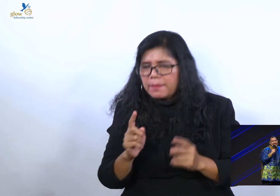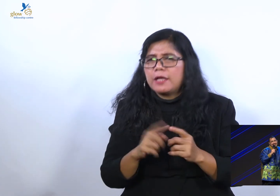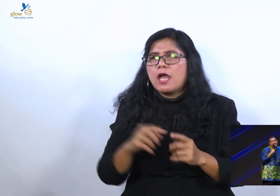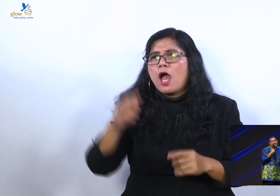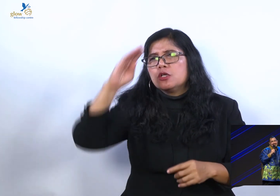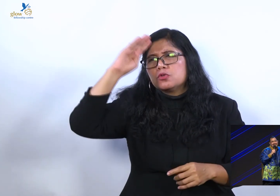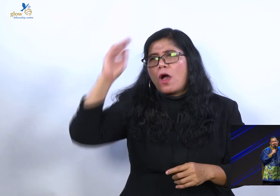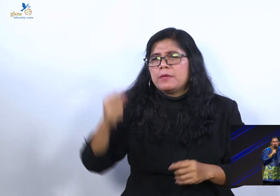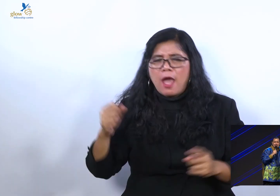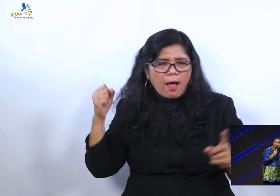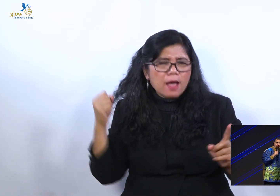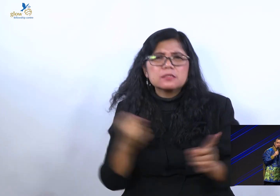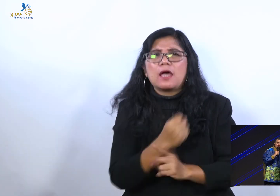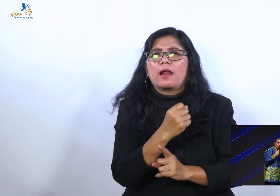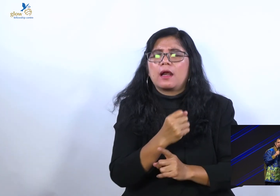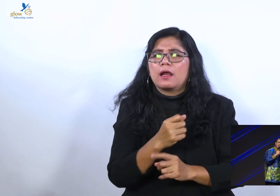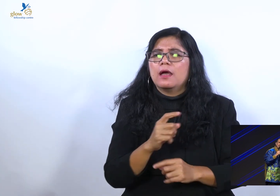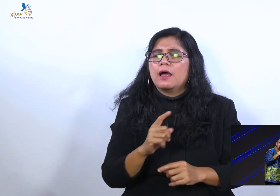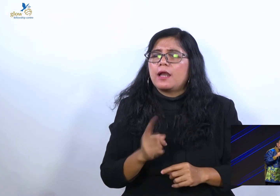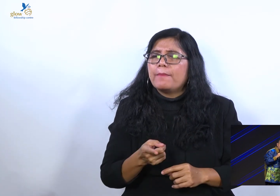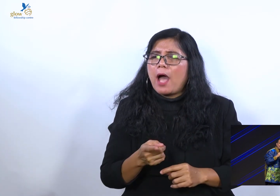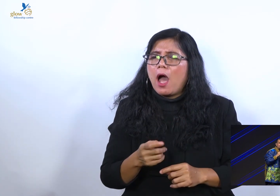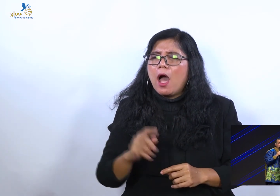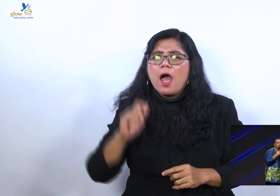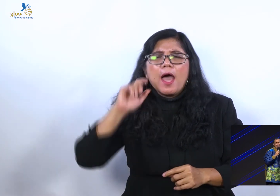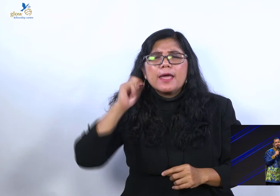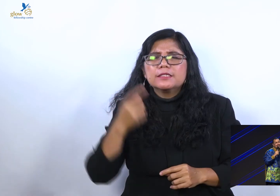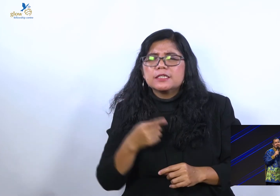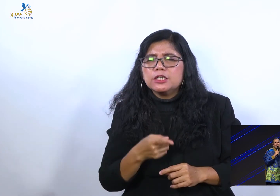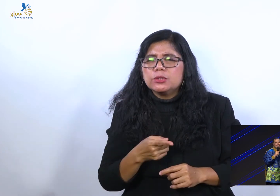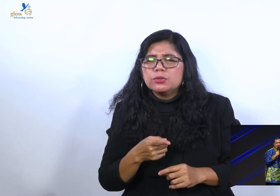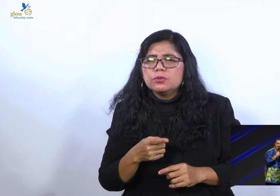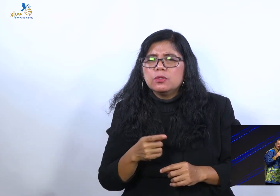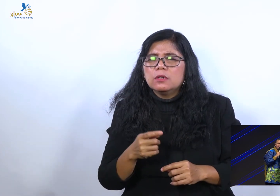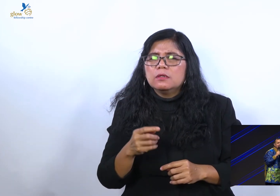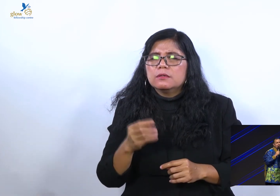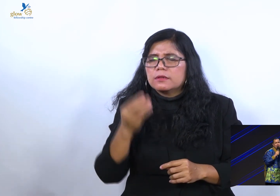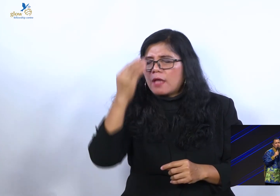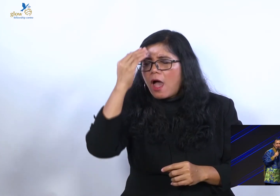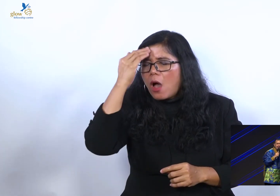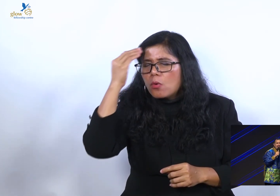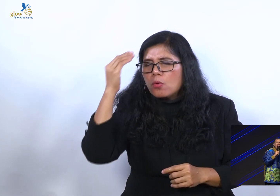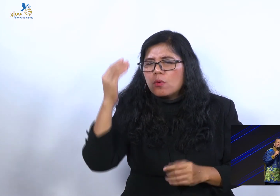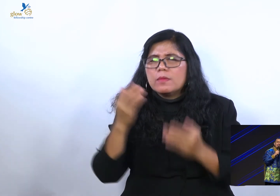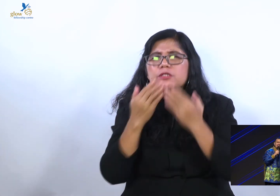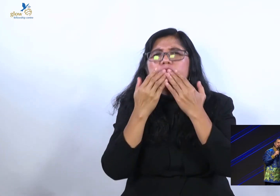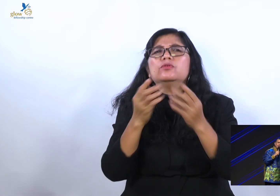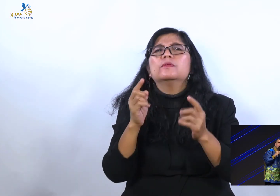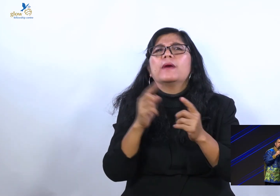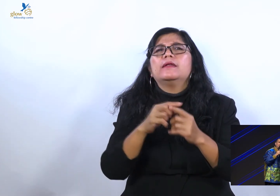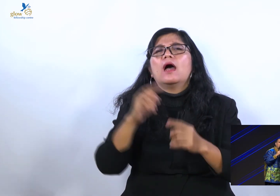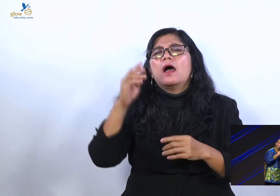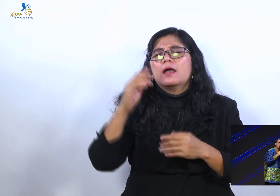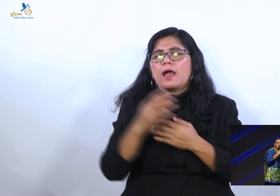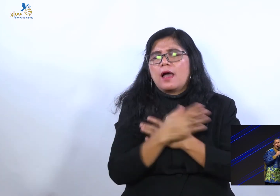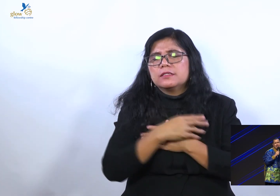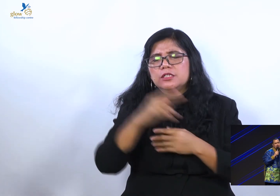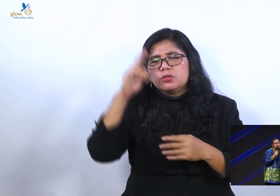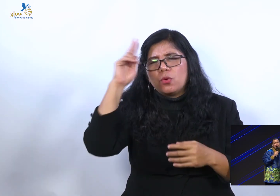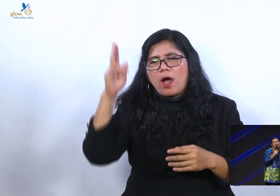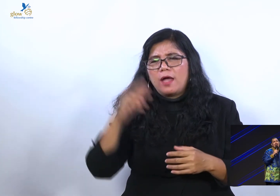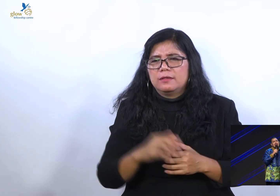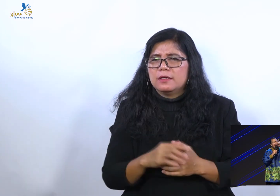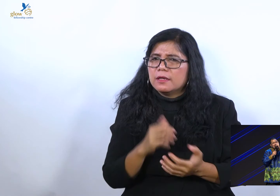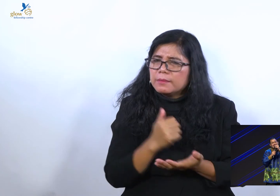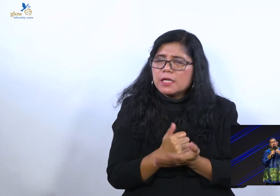Pak, kenapa suami-suami bisa tetap sabar walaupun kadang-kadang istrinya menyakiti, istrinya melukai. Dan istrinya begitu egois